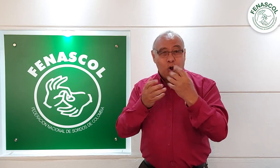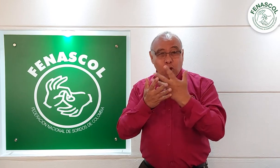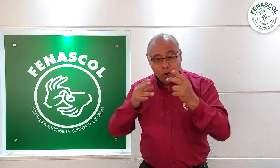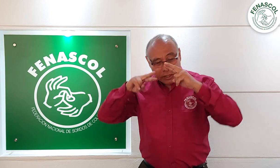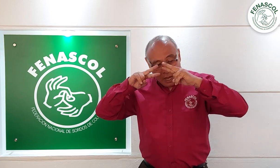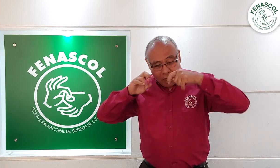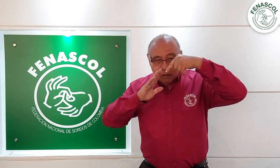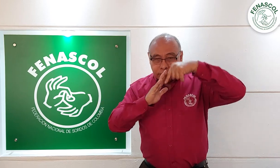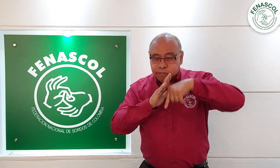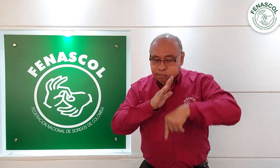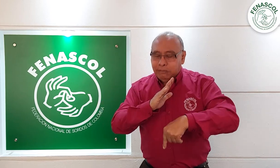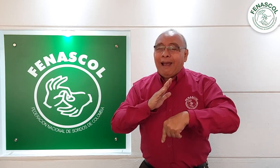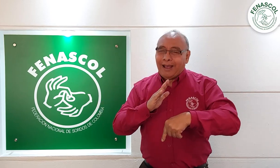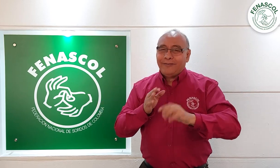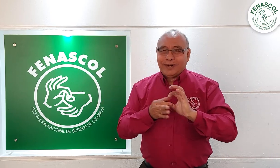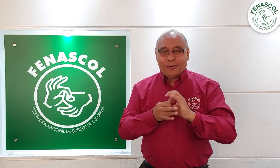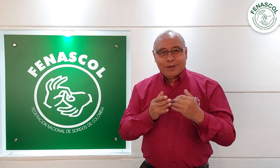elementos lingüísticos profundos de la lengua.